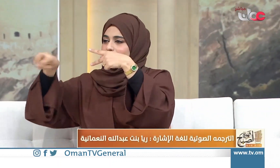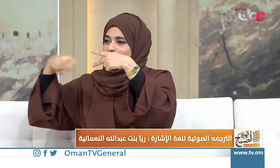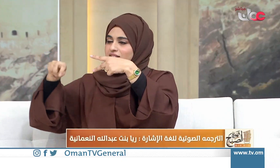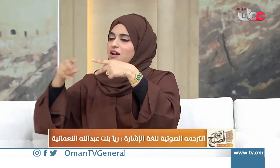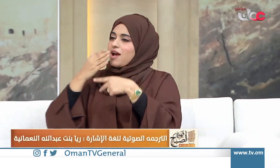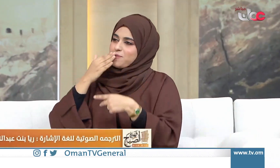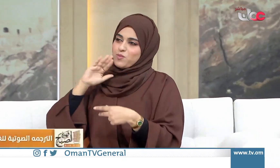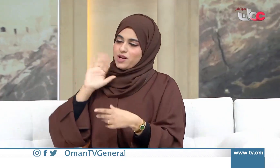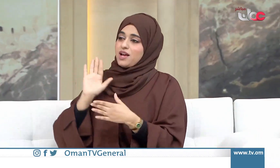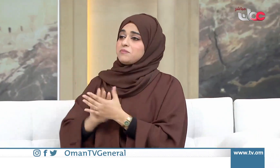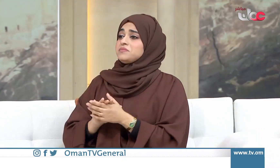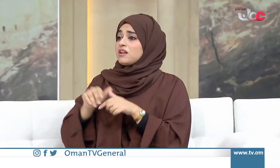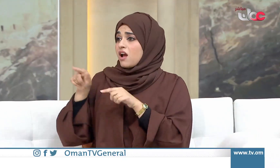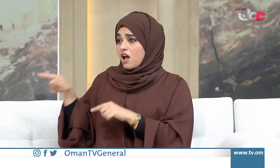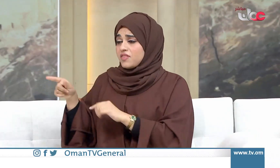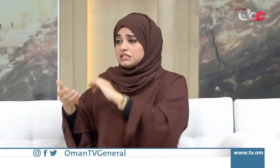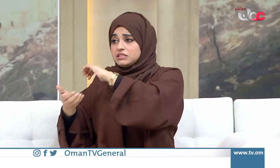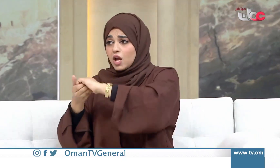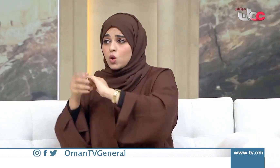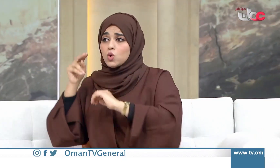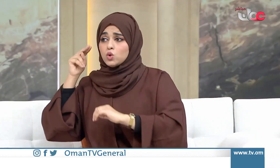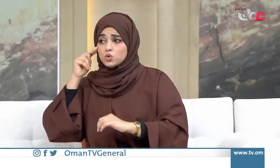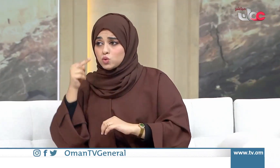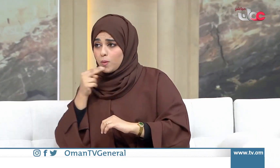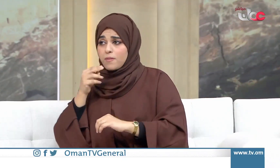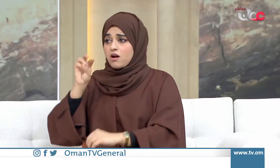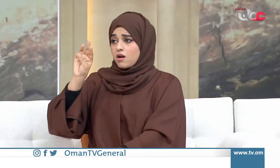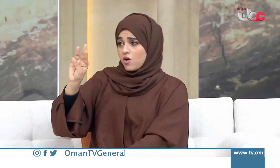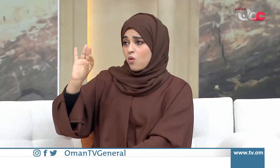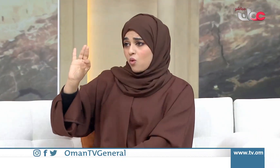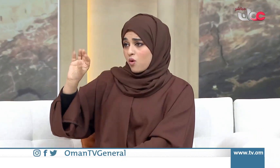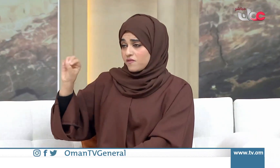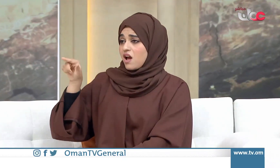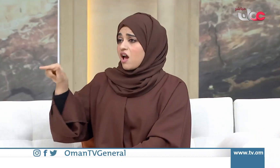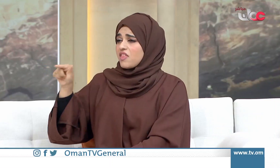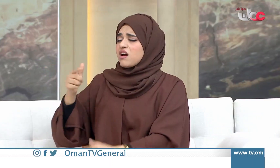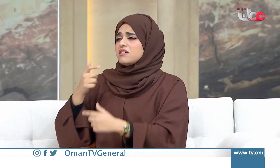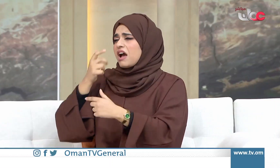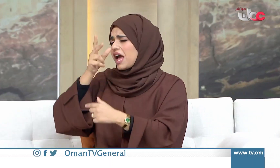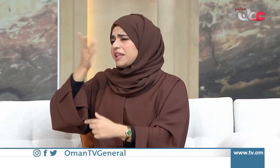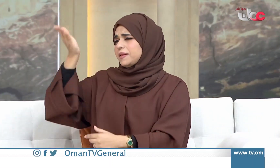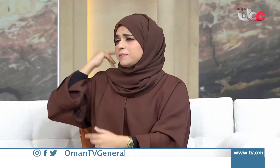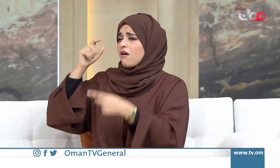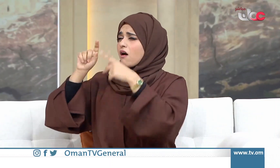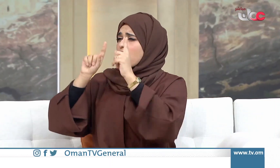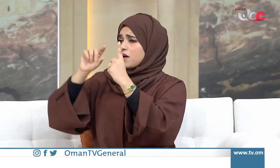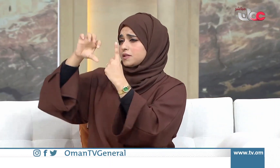لتخصيص يوم للاحتفال بلغة الإشارة والحمد لله عام 2018 أول سنة